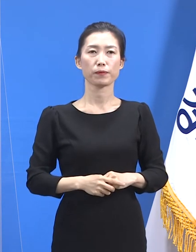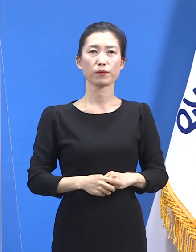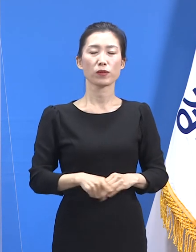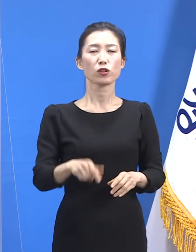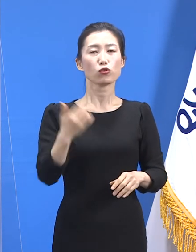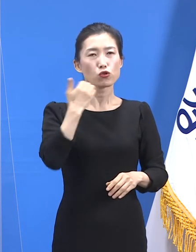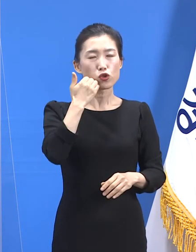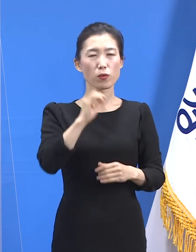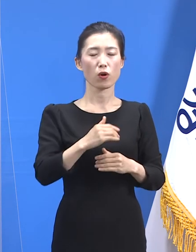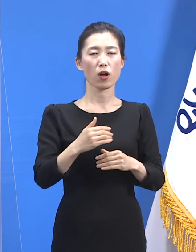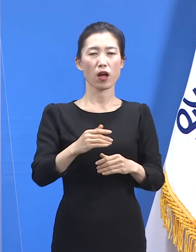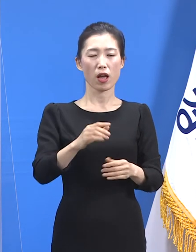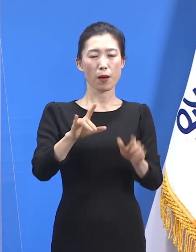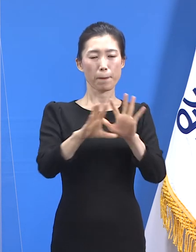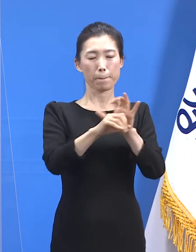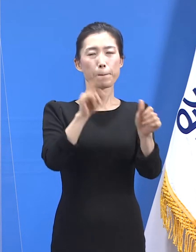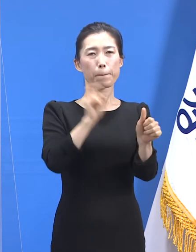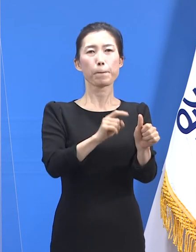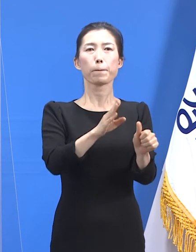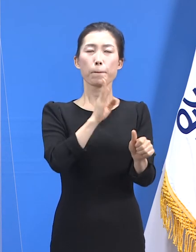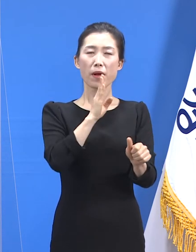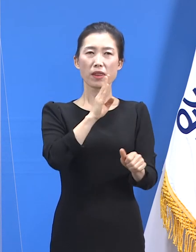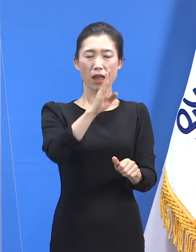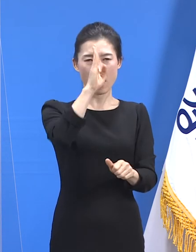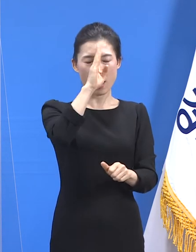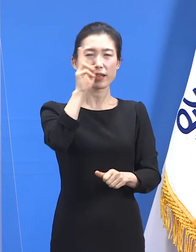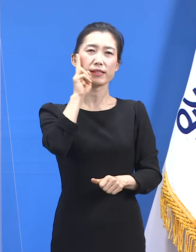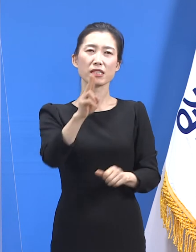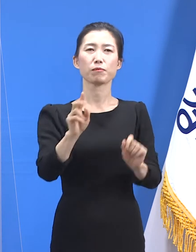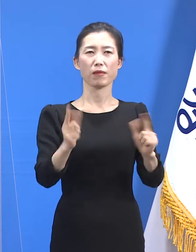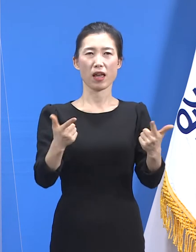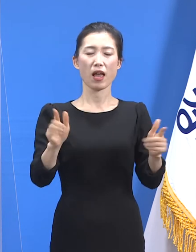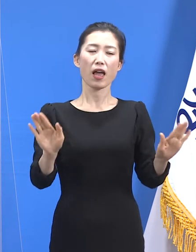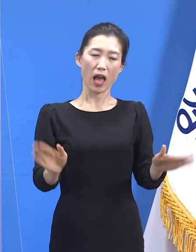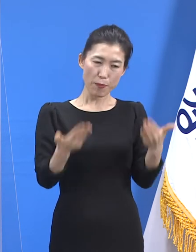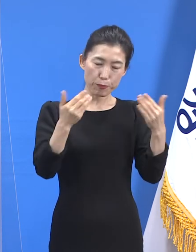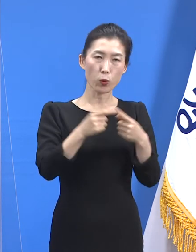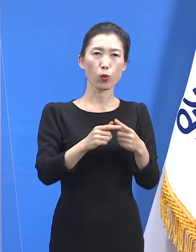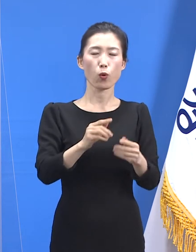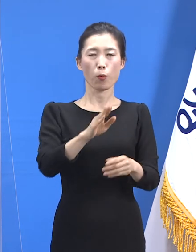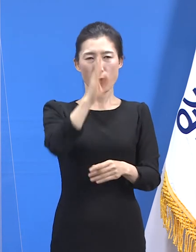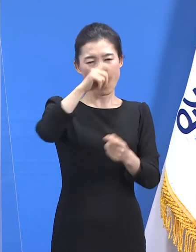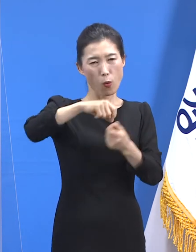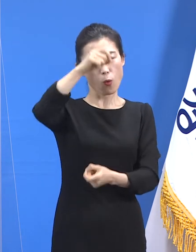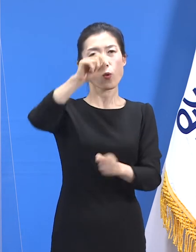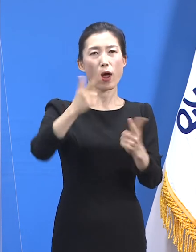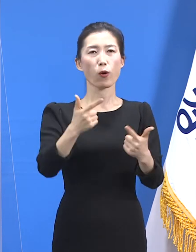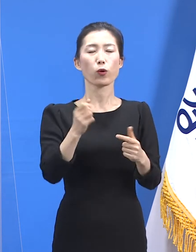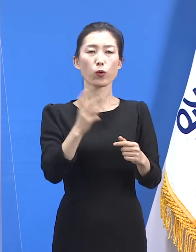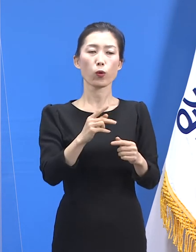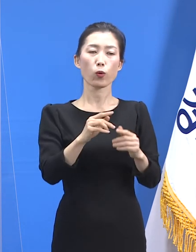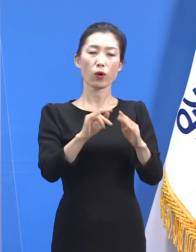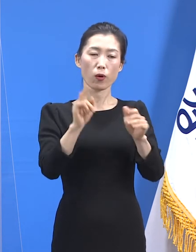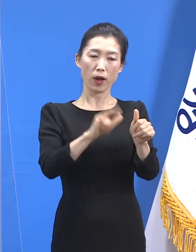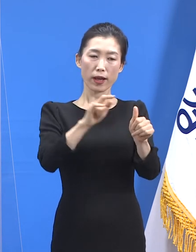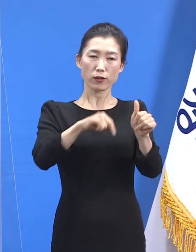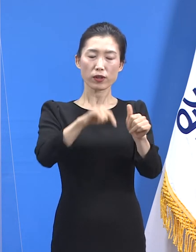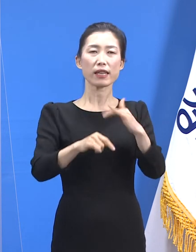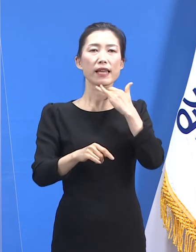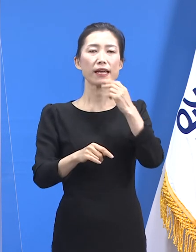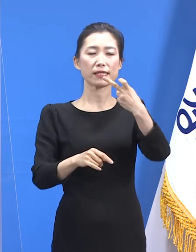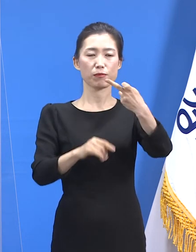대상자는 무증상 또는 경증이면서 고위험군이 아닌 12세 미만의 소아 확진자 그리고